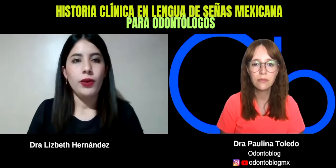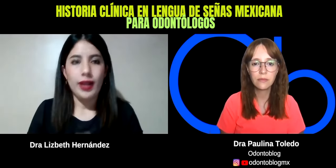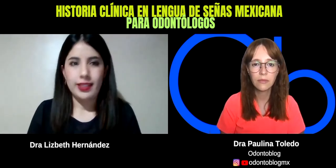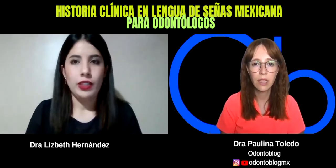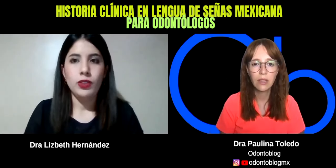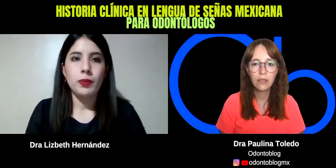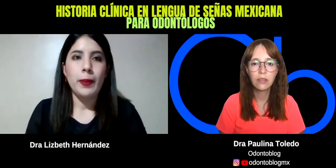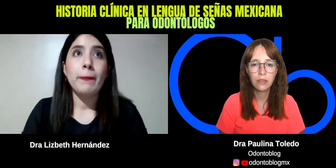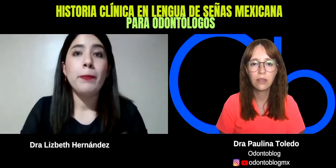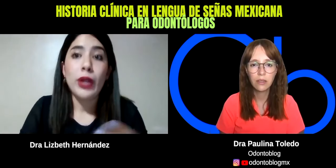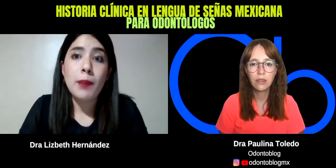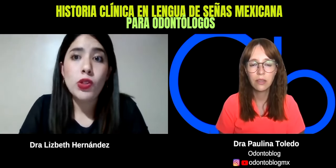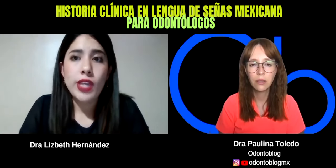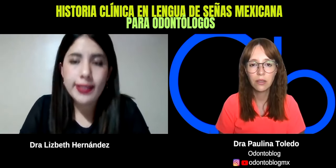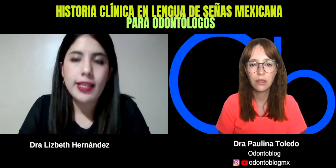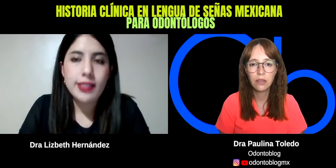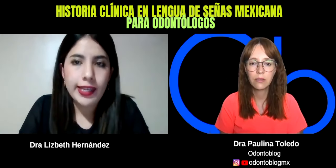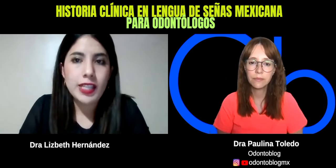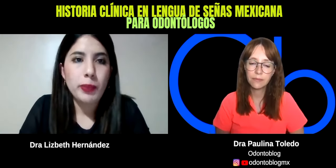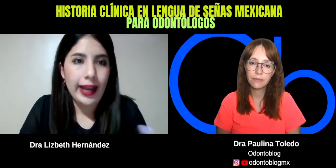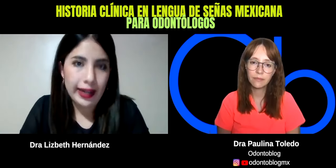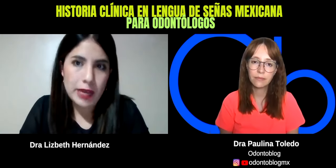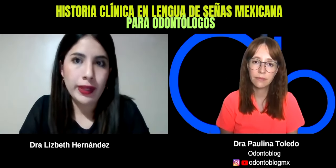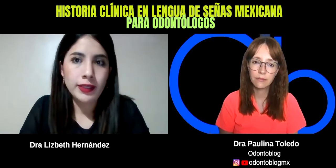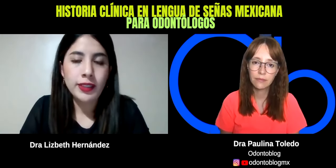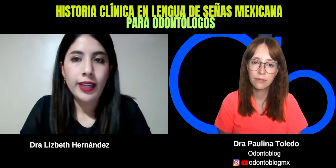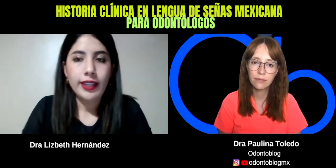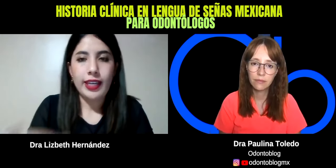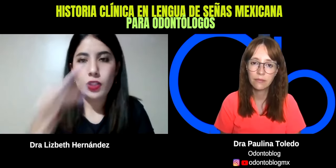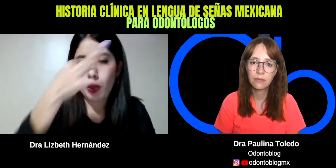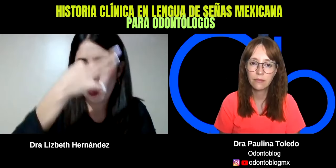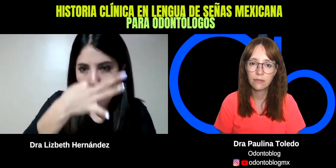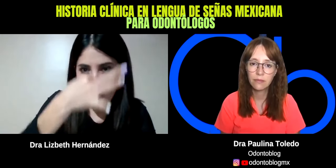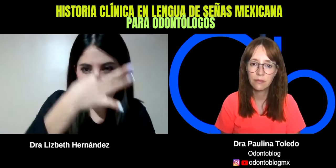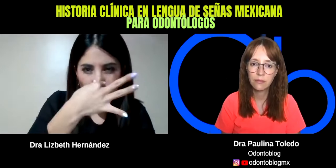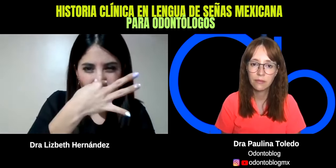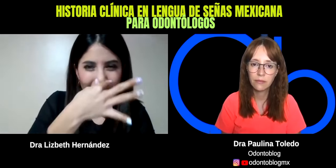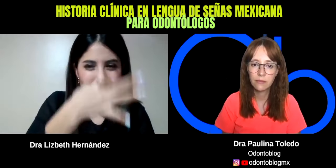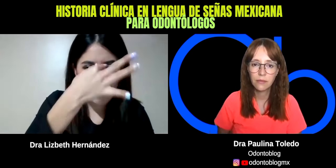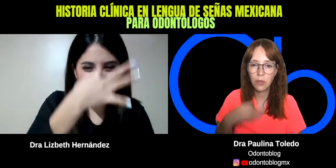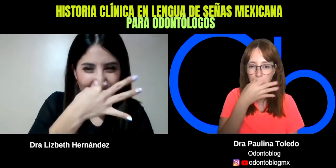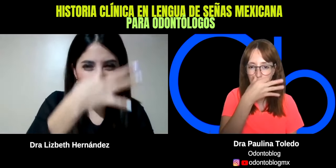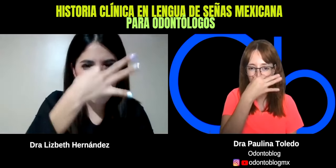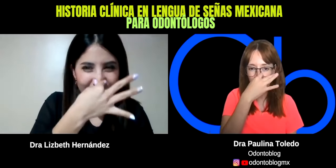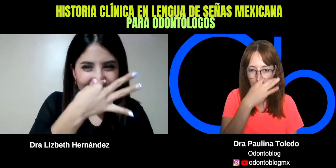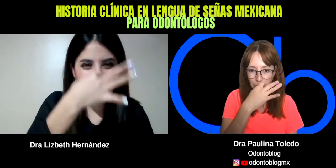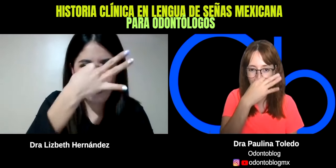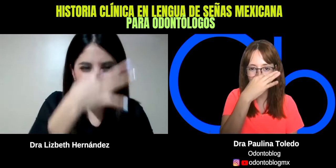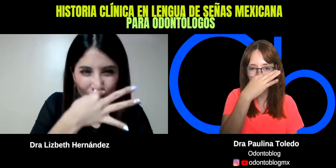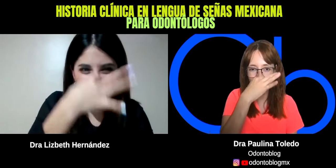así, ¿no? Por ejemplo, sí existen señas para gripa, que es como, como si hiciéramos de flujo nasal.